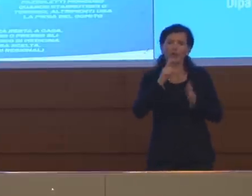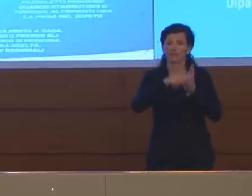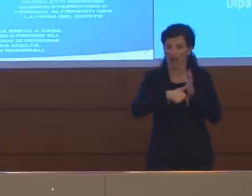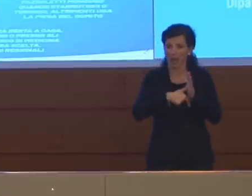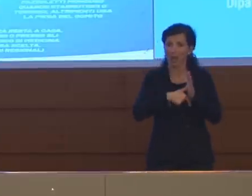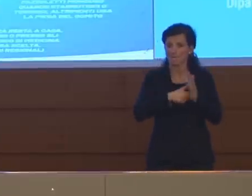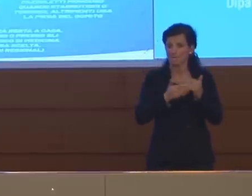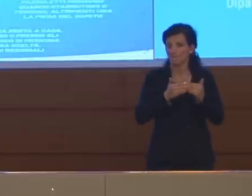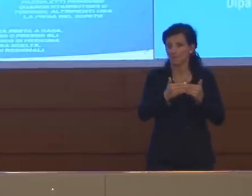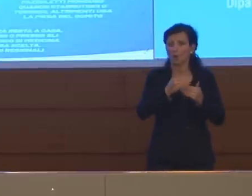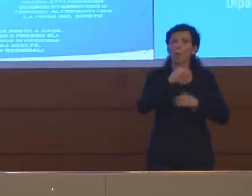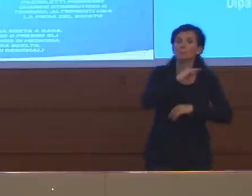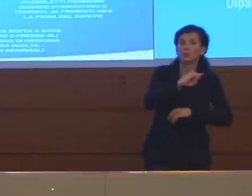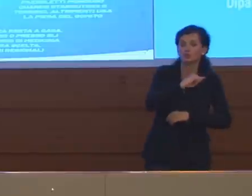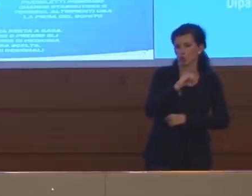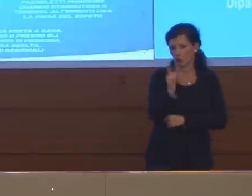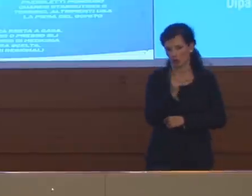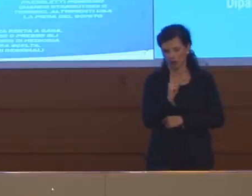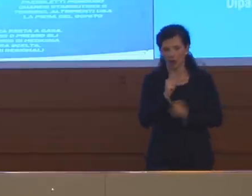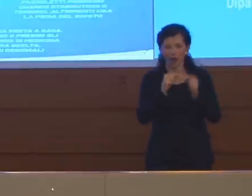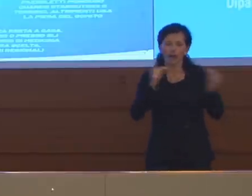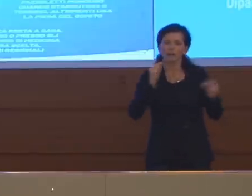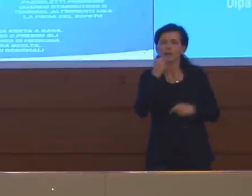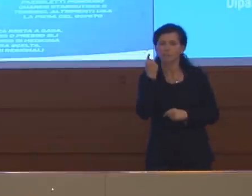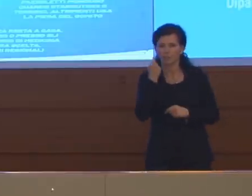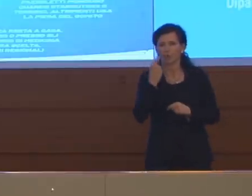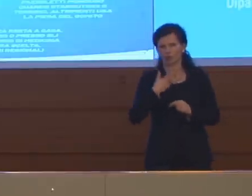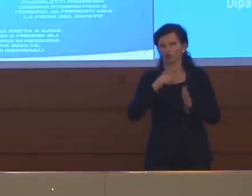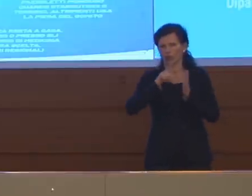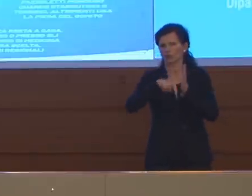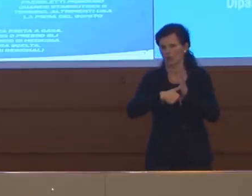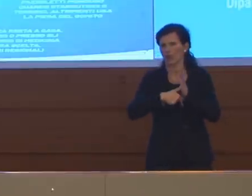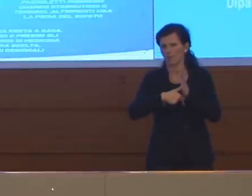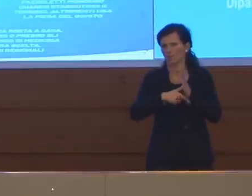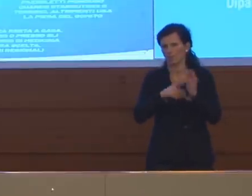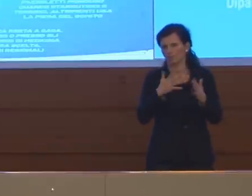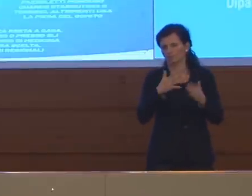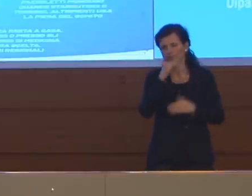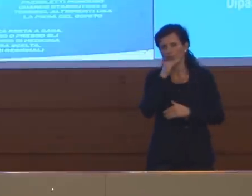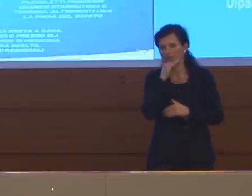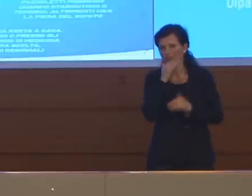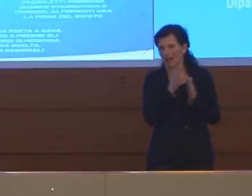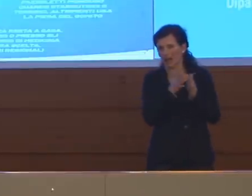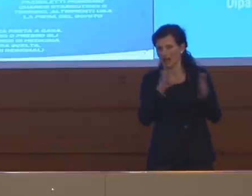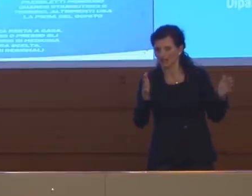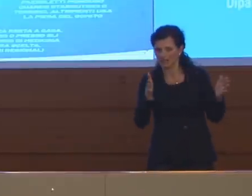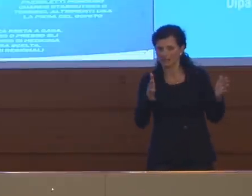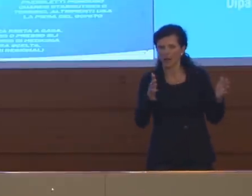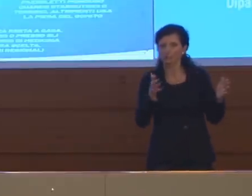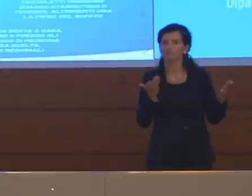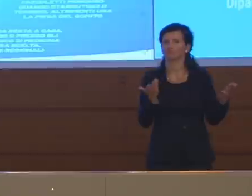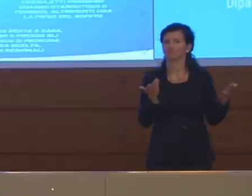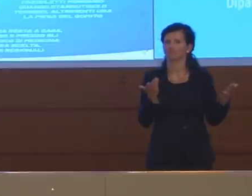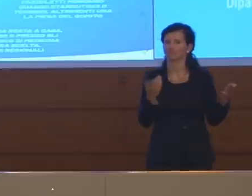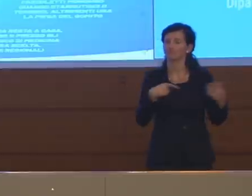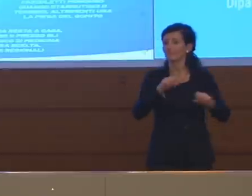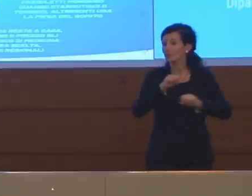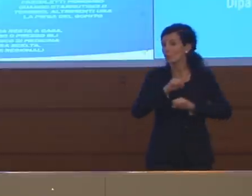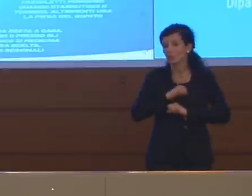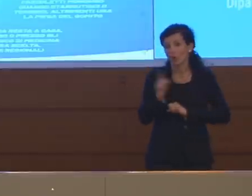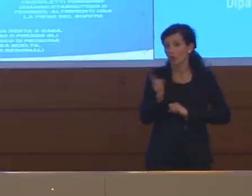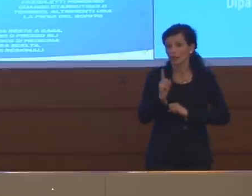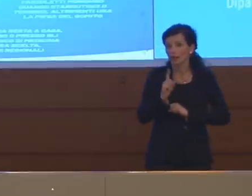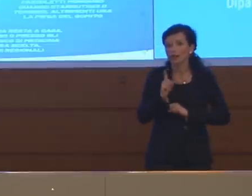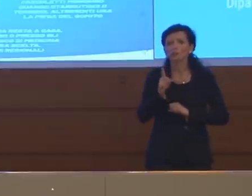tempo, che comunque non è mezz'ora, perché i tamponi comunque richiedono dei tempi di processazione abbastanza lunghi, quindi in realtà questo mi pare, non credo sia la